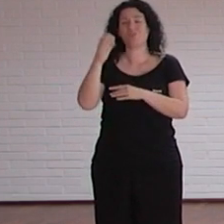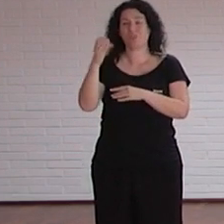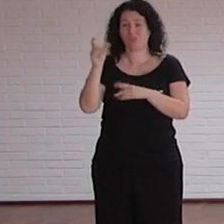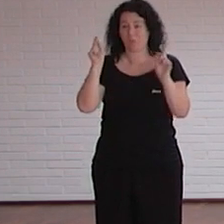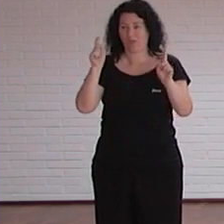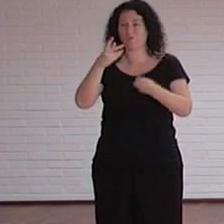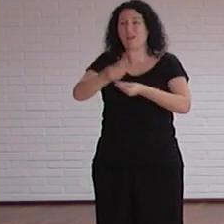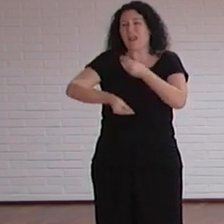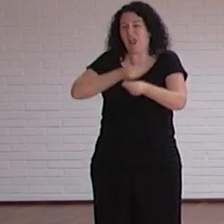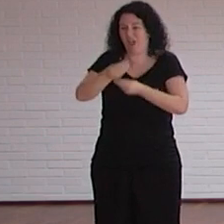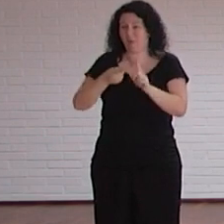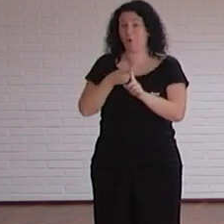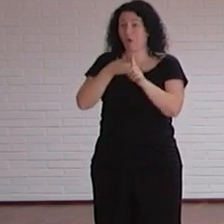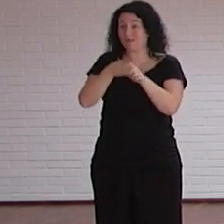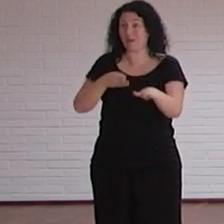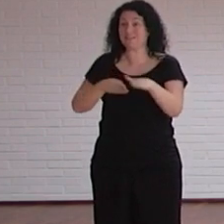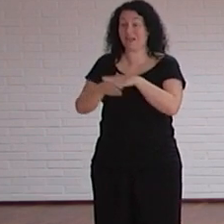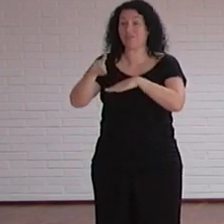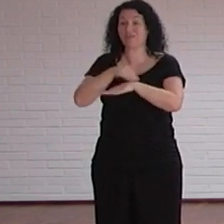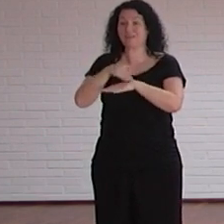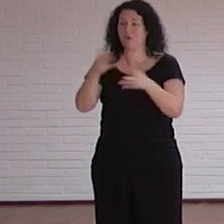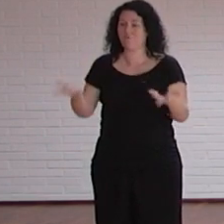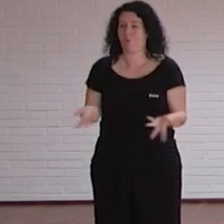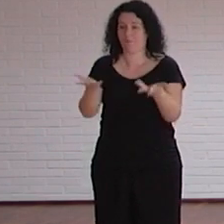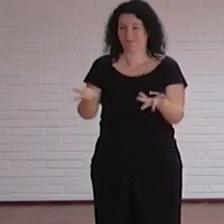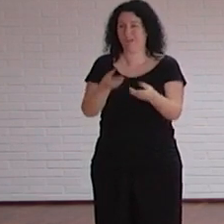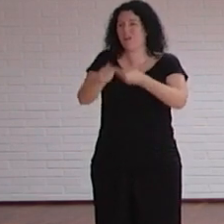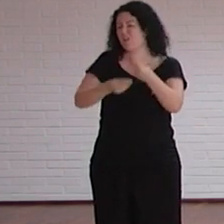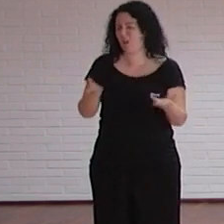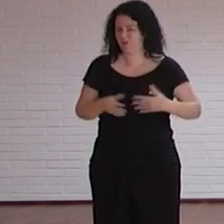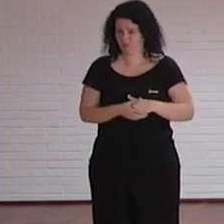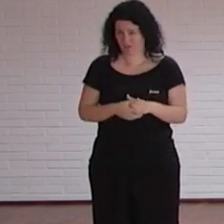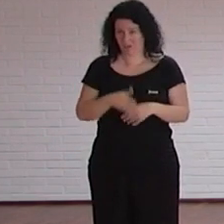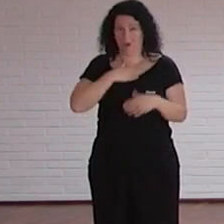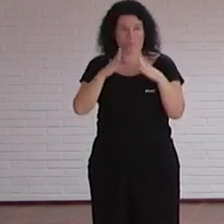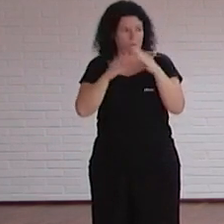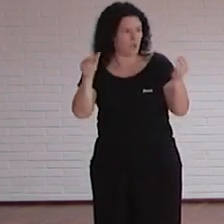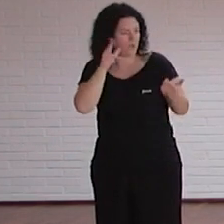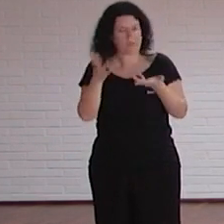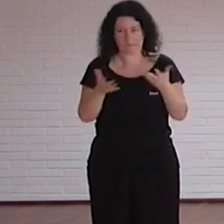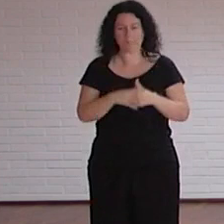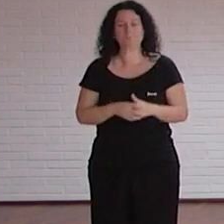para fomentar la accesibilidad digital en la universidad y más